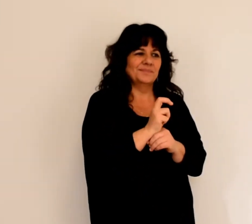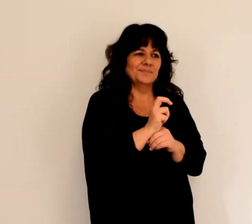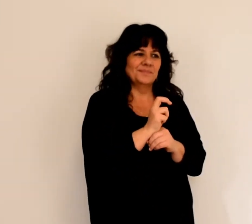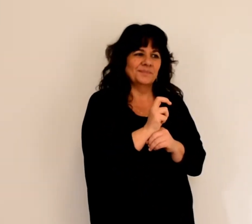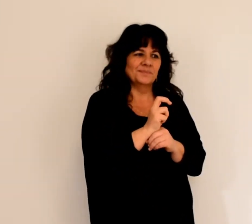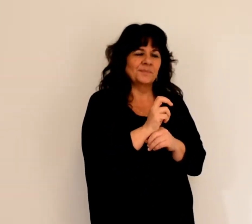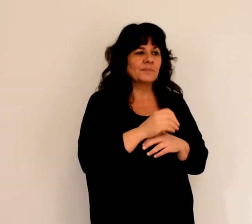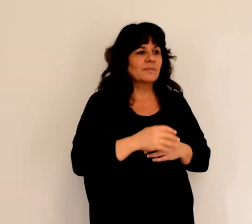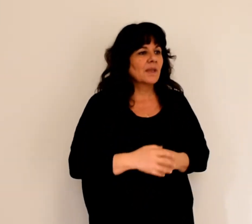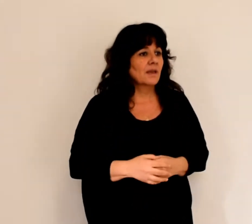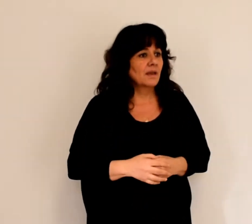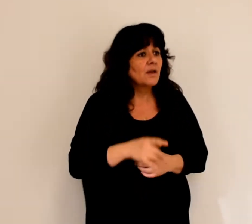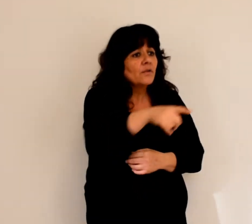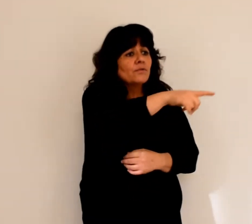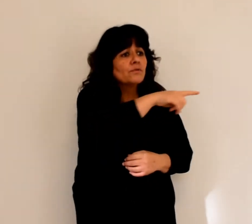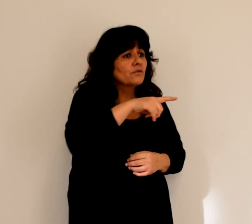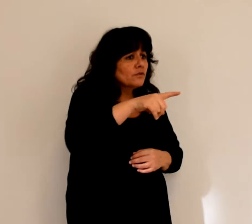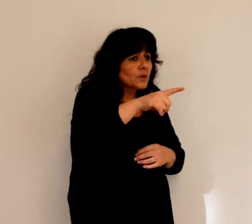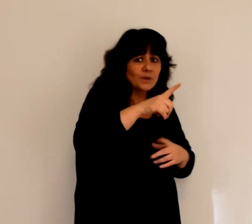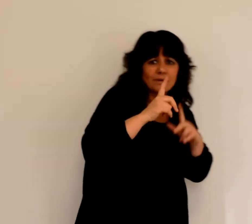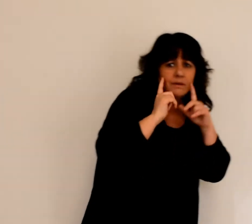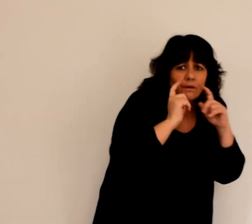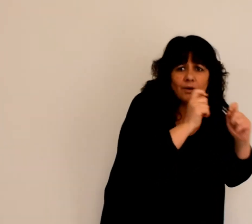Que votre bienveillance soit connue de tous les hommes.